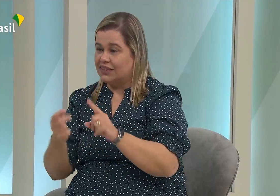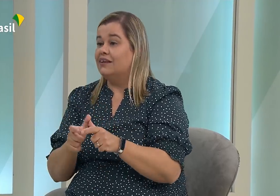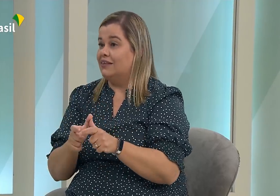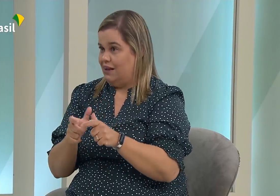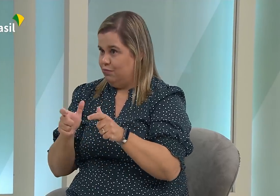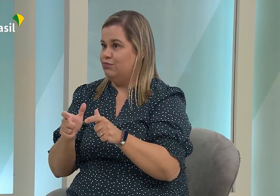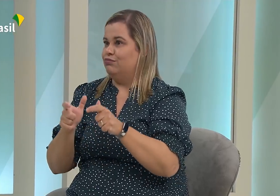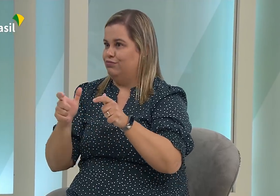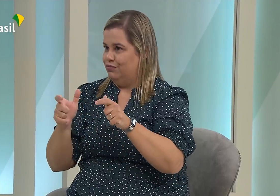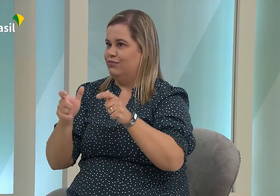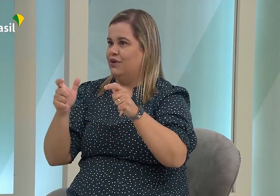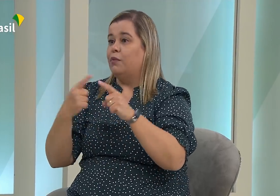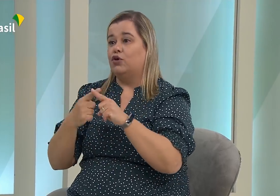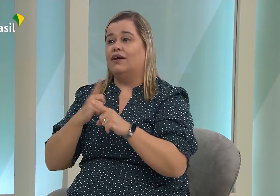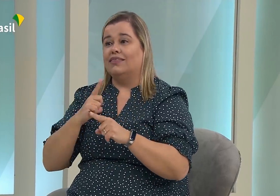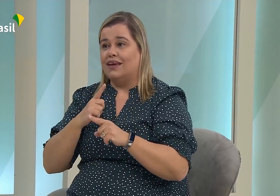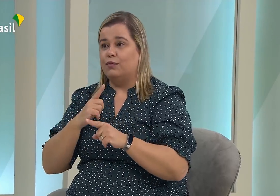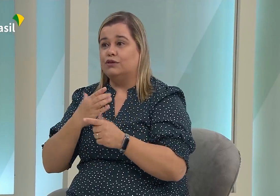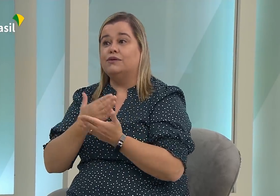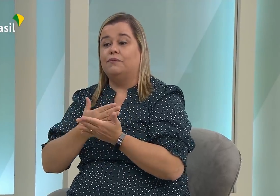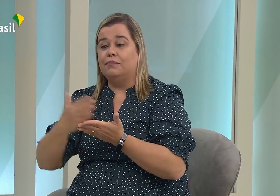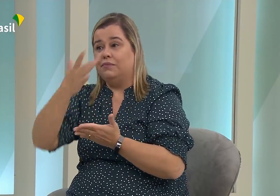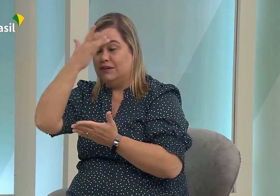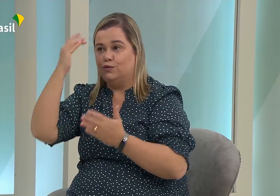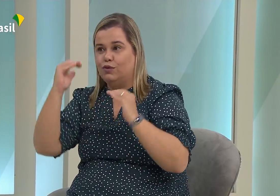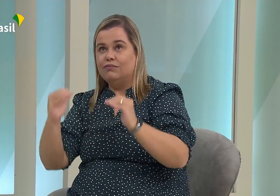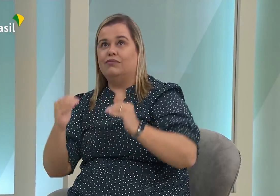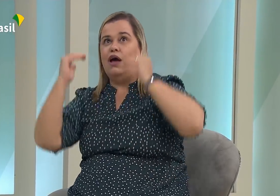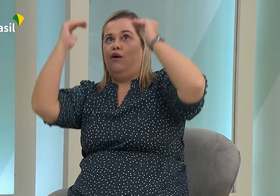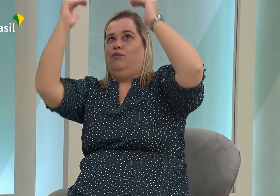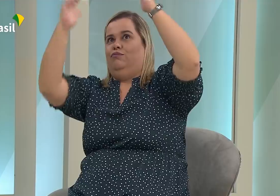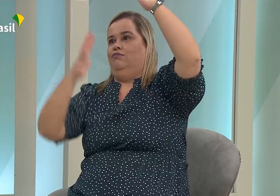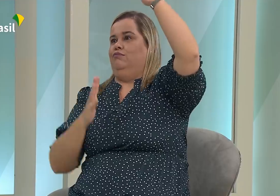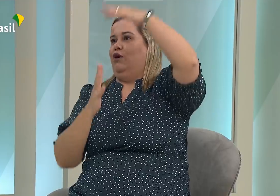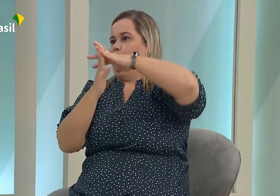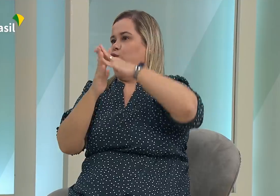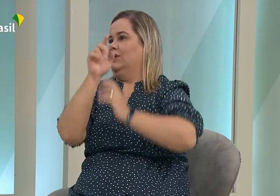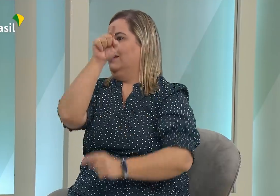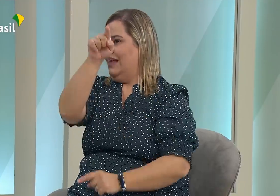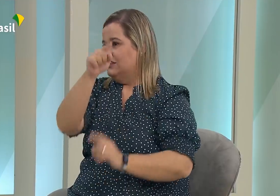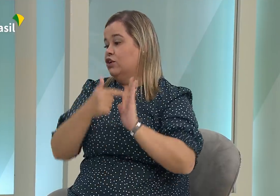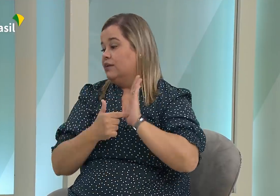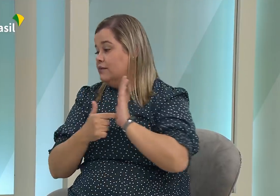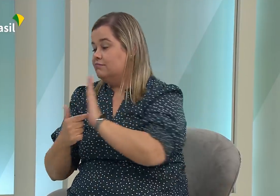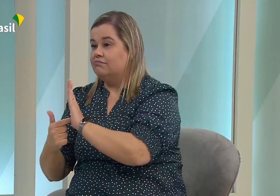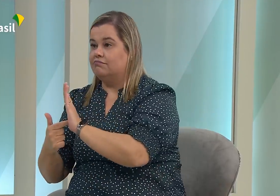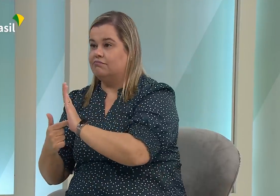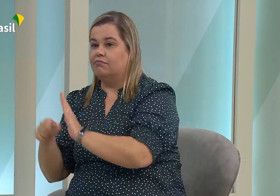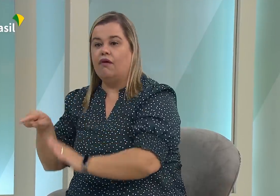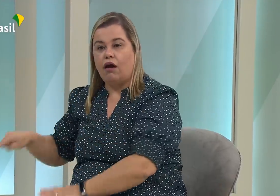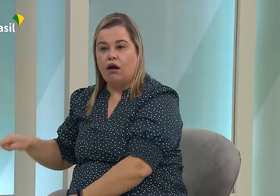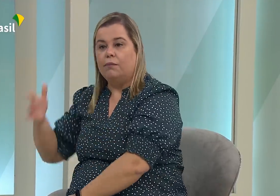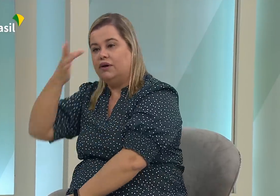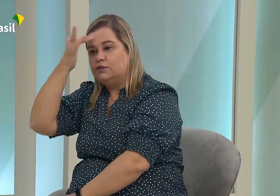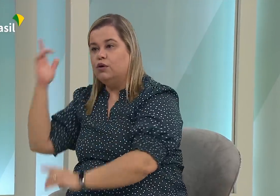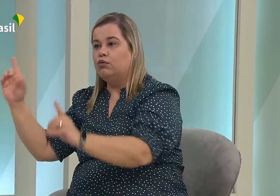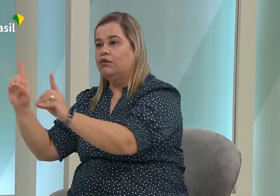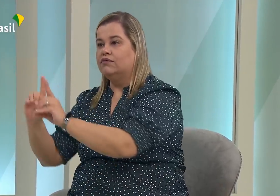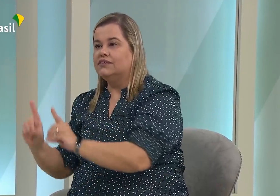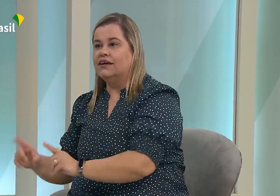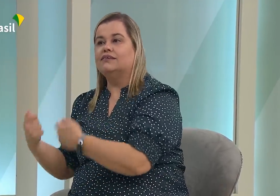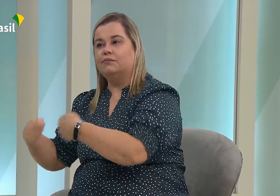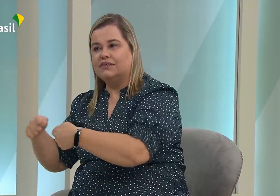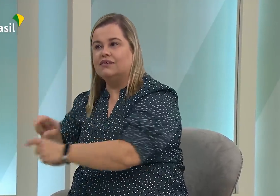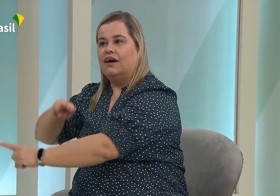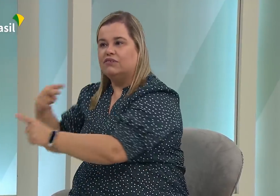essa bandeira. Então, assim, a visibilidade tem aumentado, sim. Tem melhorado. Então, assim, porque hoje temos pessoas no governo com